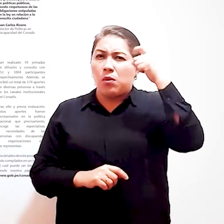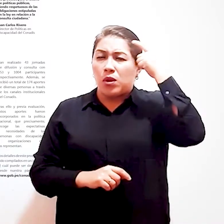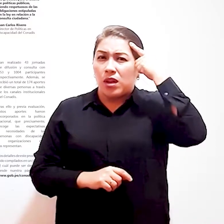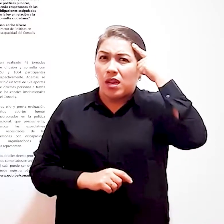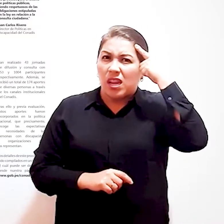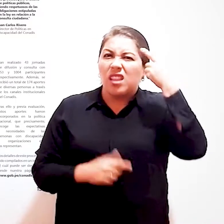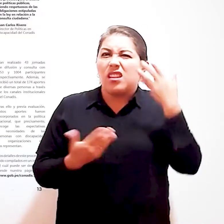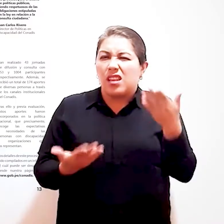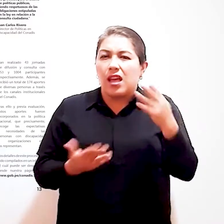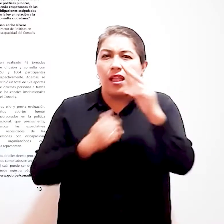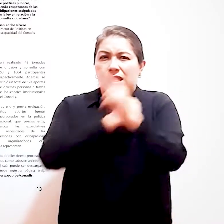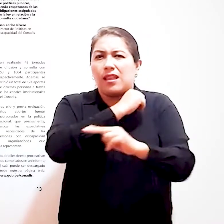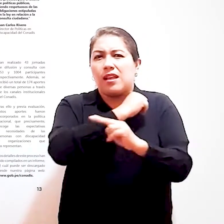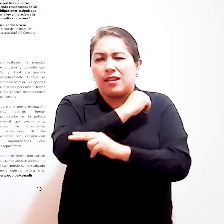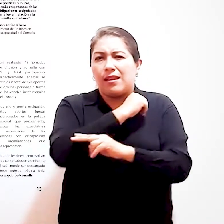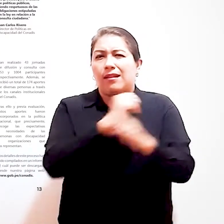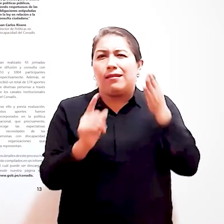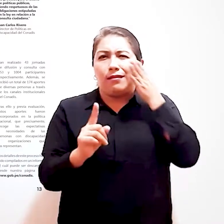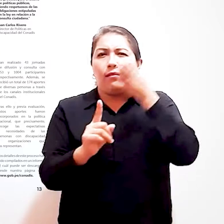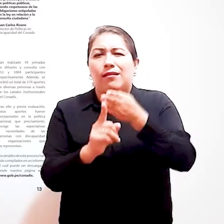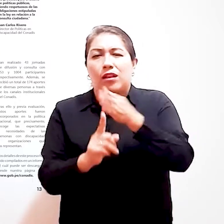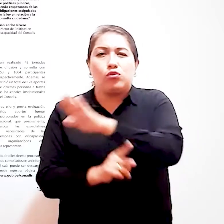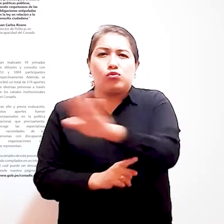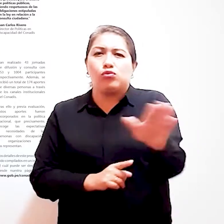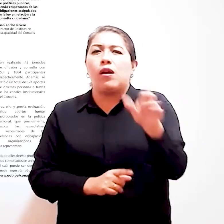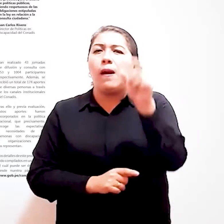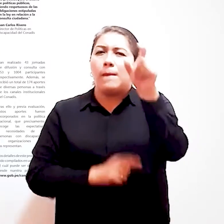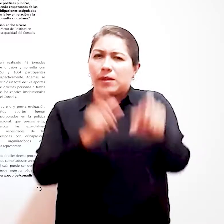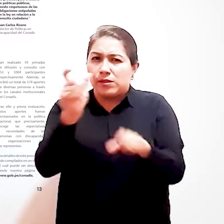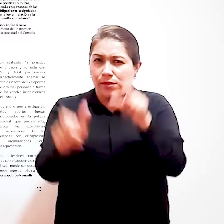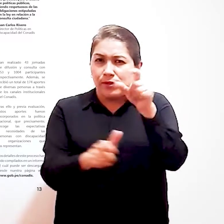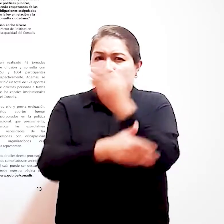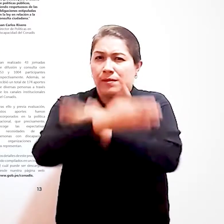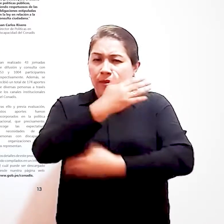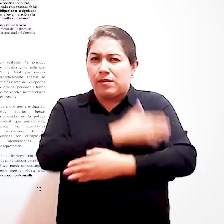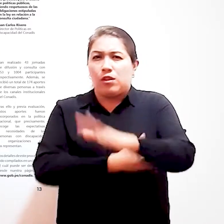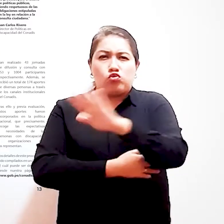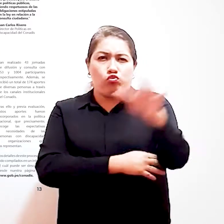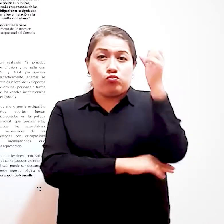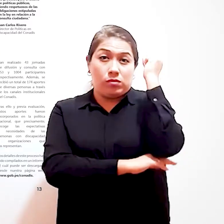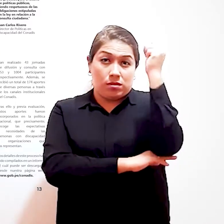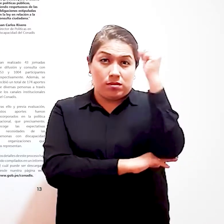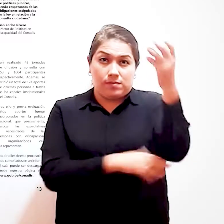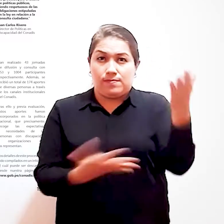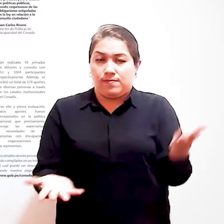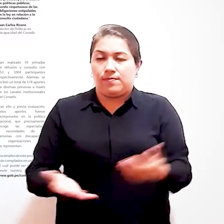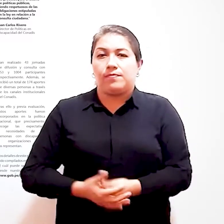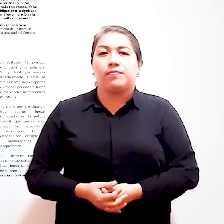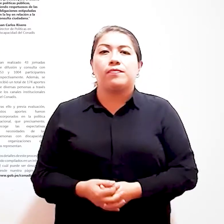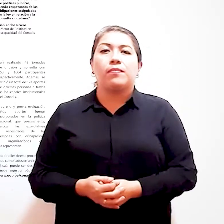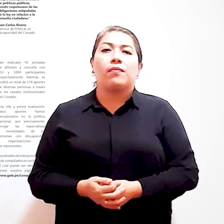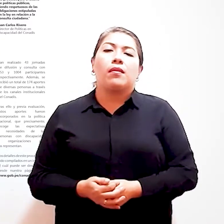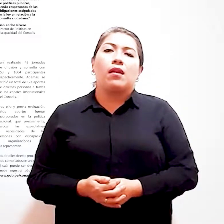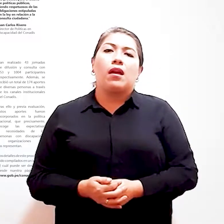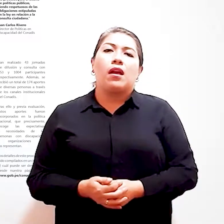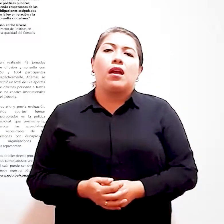la primera política nacional dirigida a promover el respeto y garantía de los derechos de las personas con discapacidad